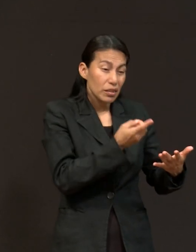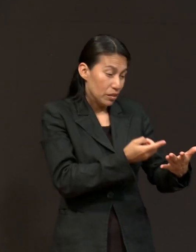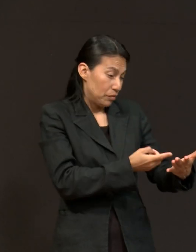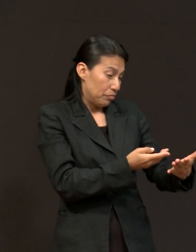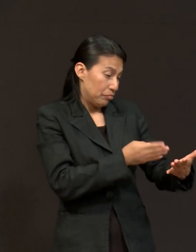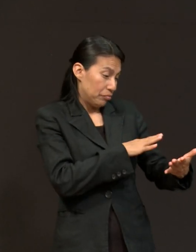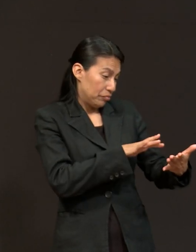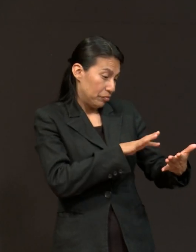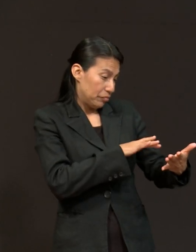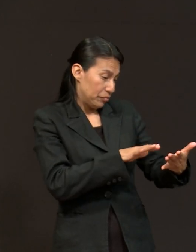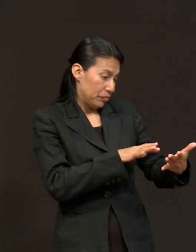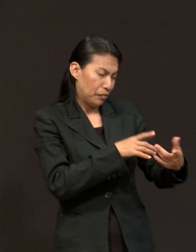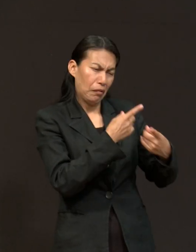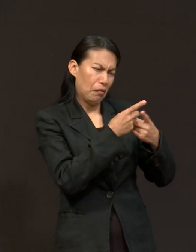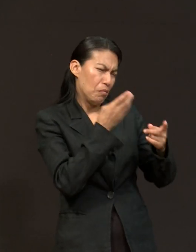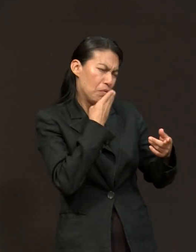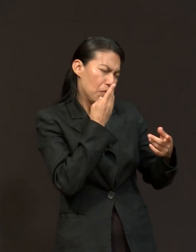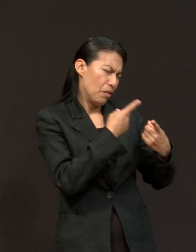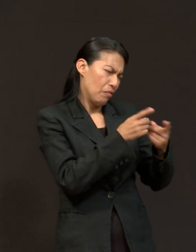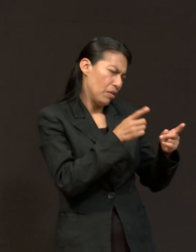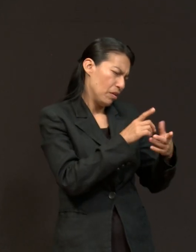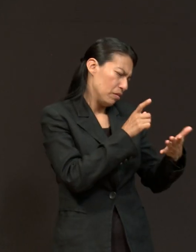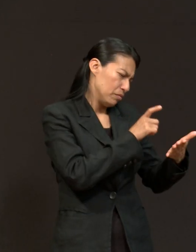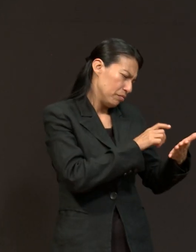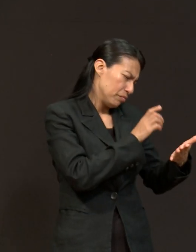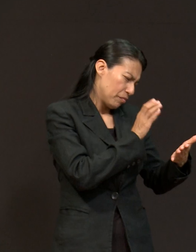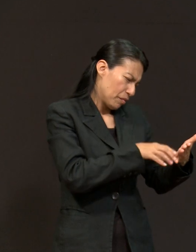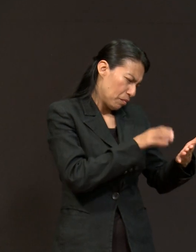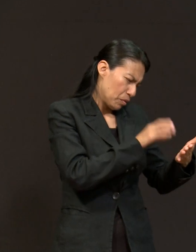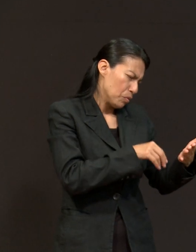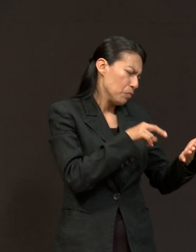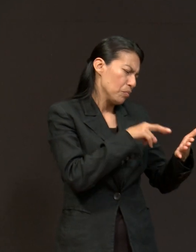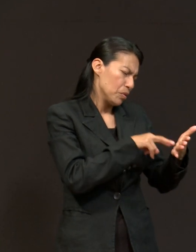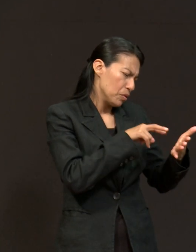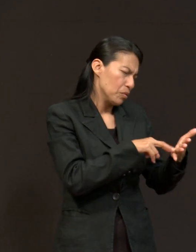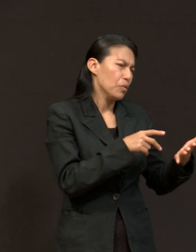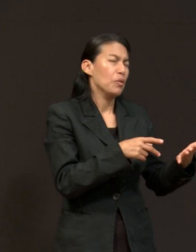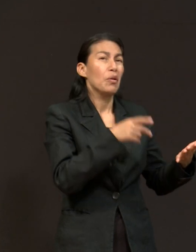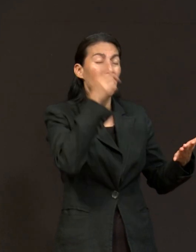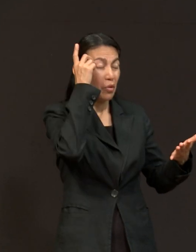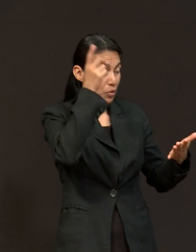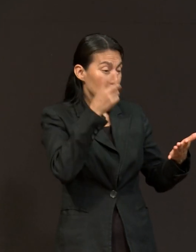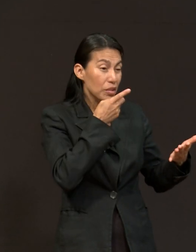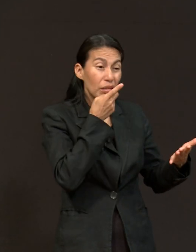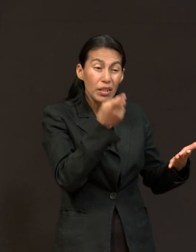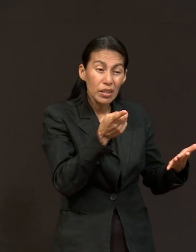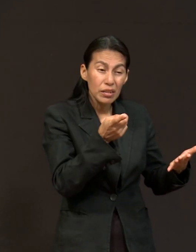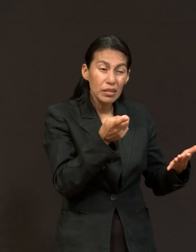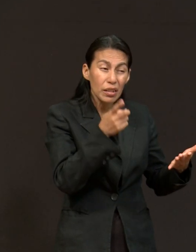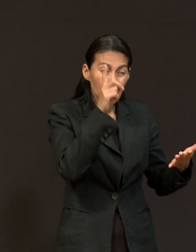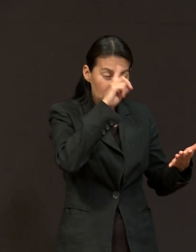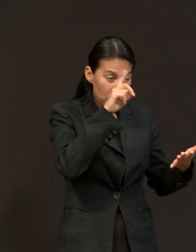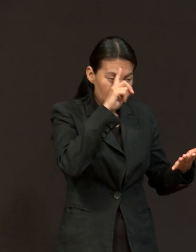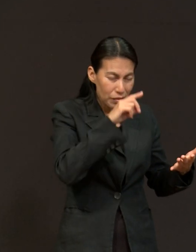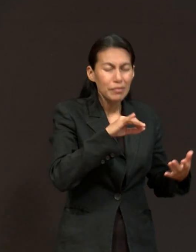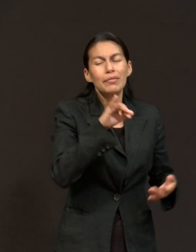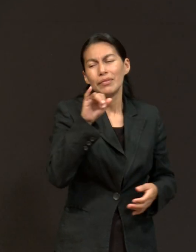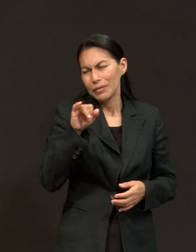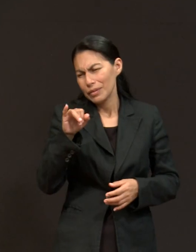diferentes pasajes de la Biblia. Dios está hablando en la vida práctica. Así es. Entonces la